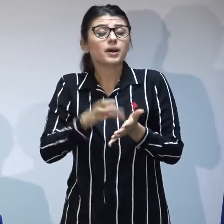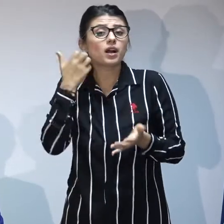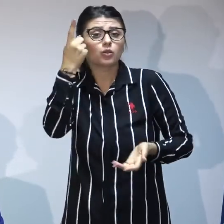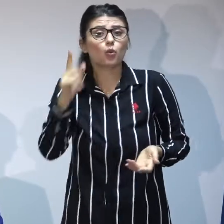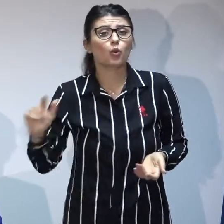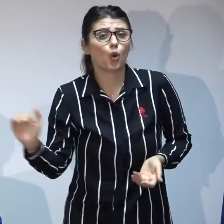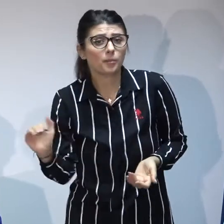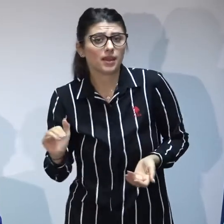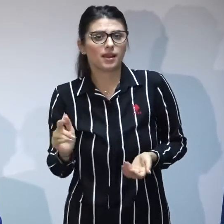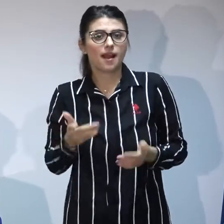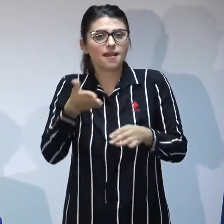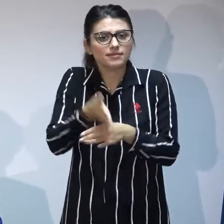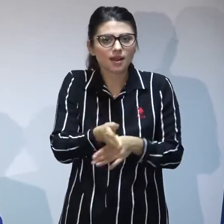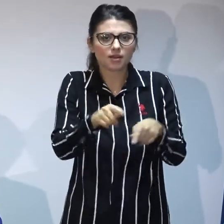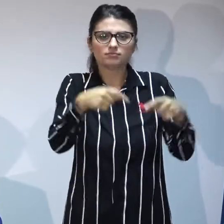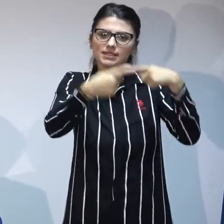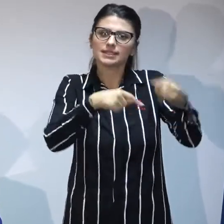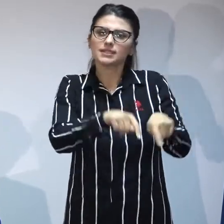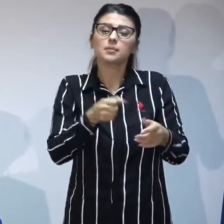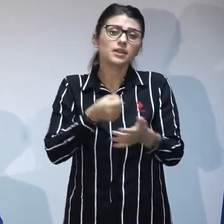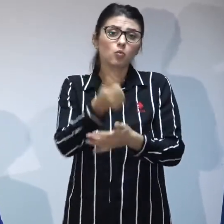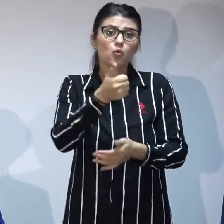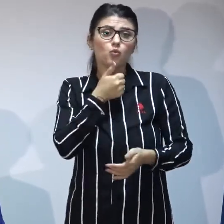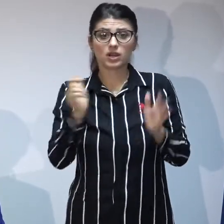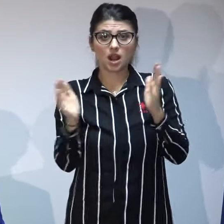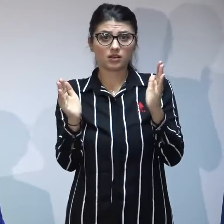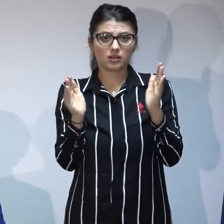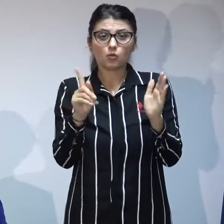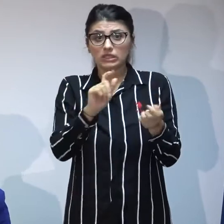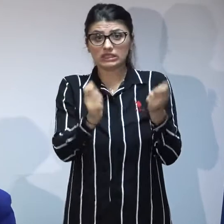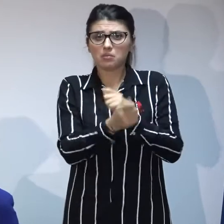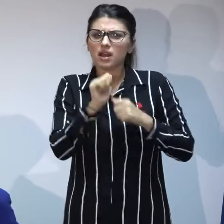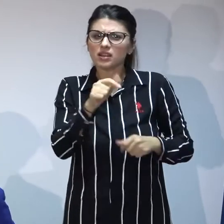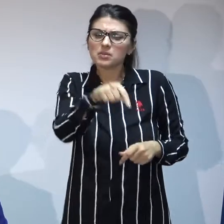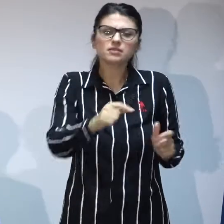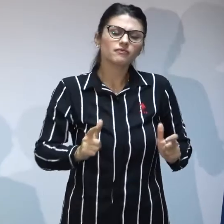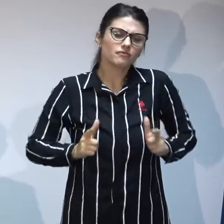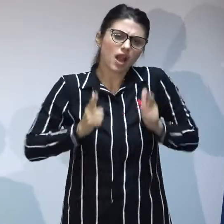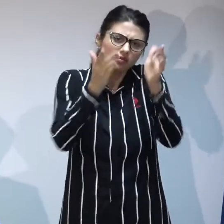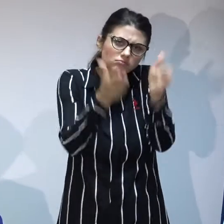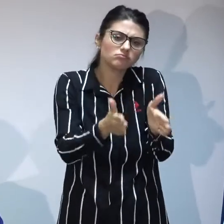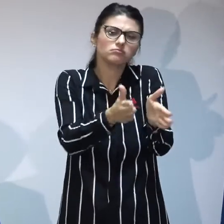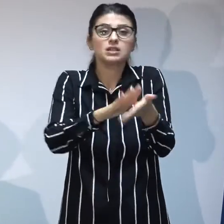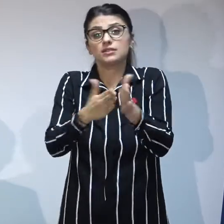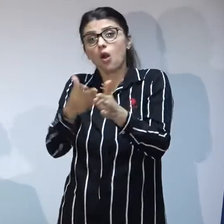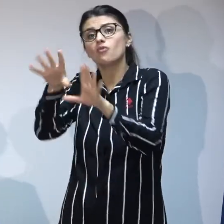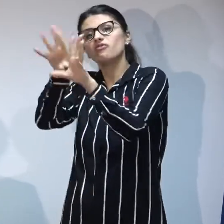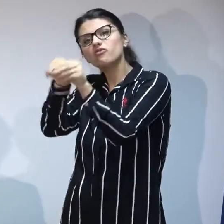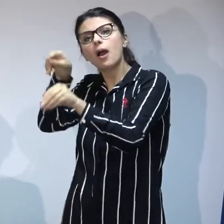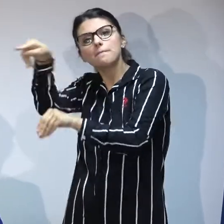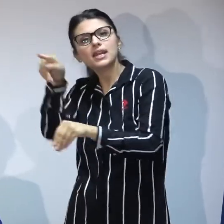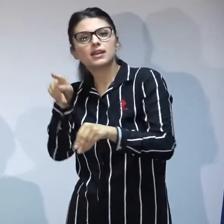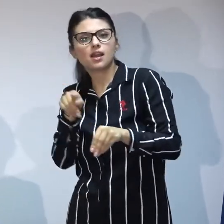copil a intrat în sistem în termen de un an de zile dacă nu s-a schimbat nimic în situația familială a acestui